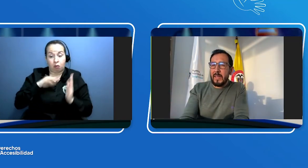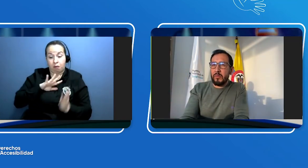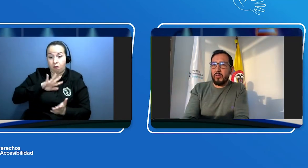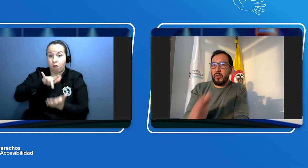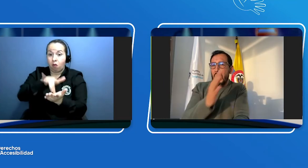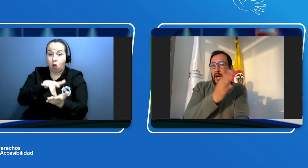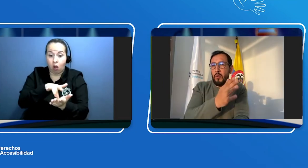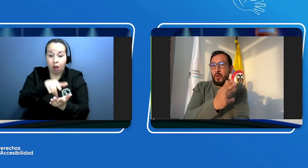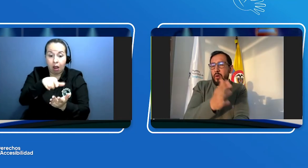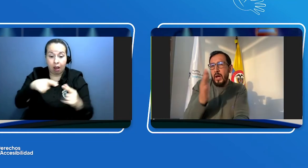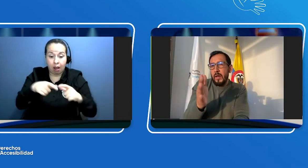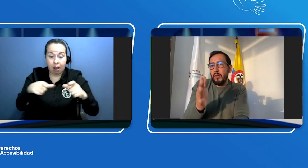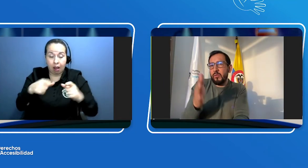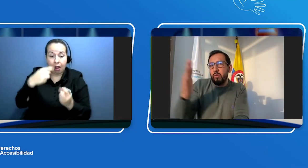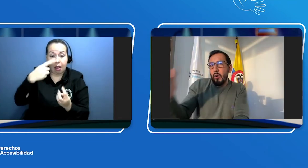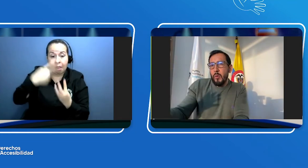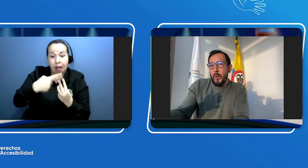conducción A1 A2 o B1